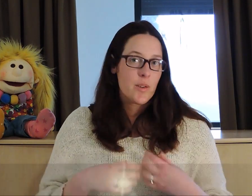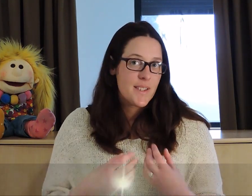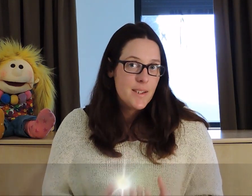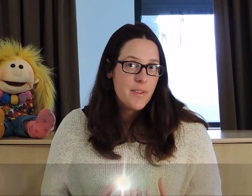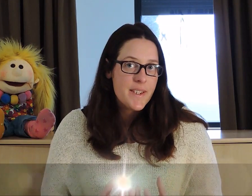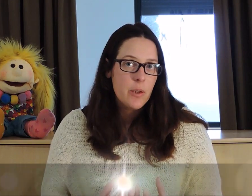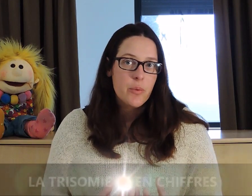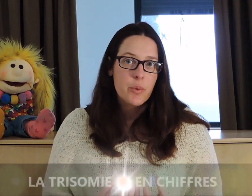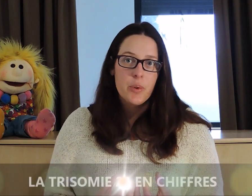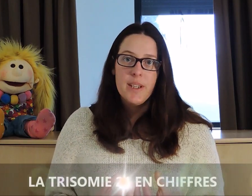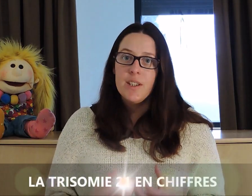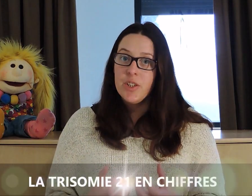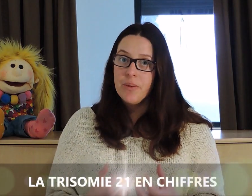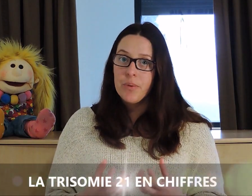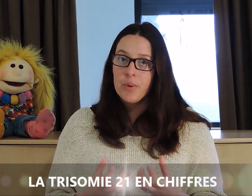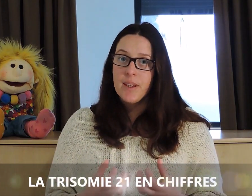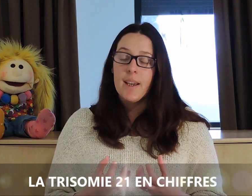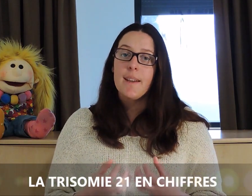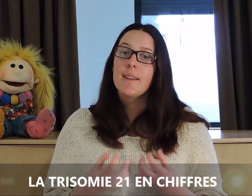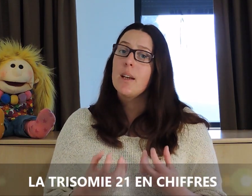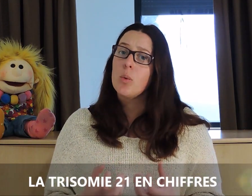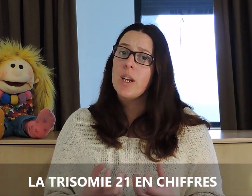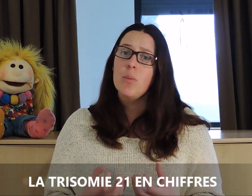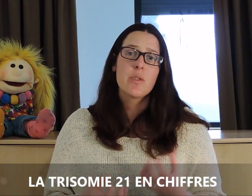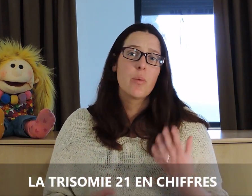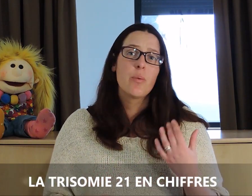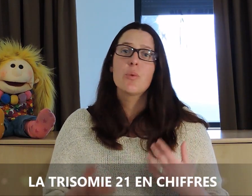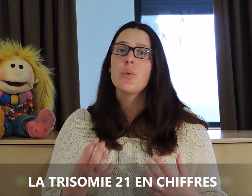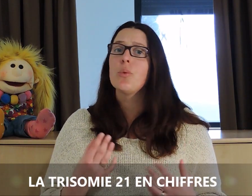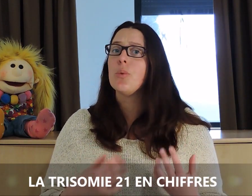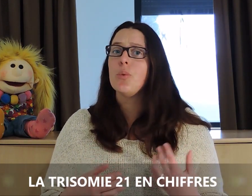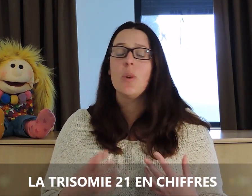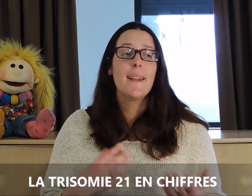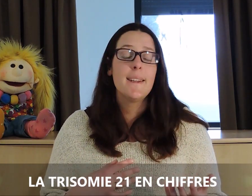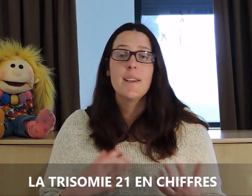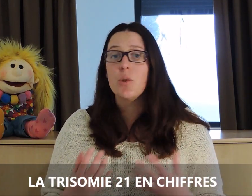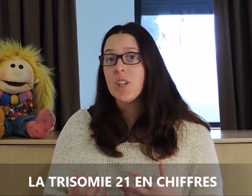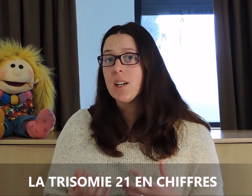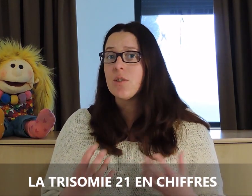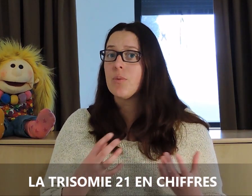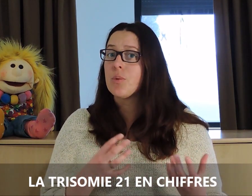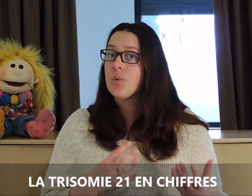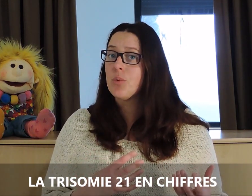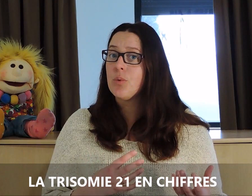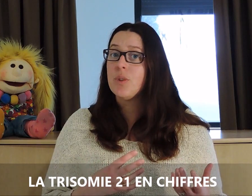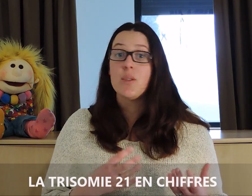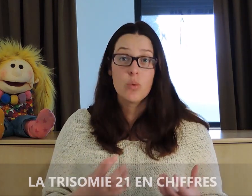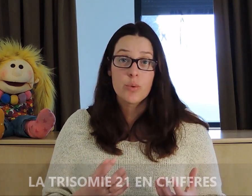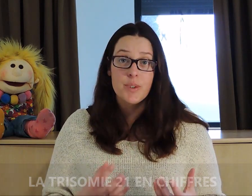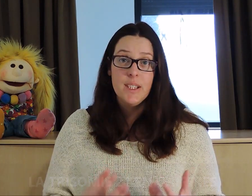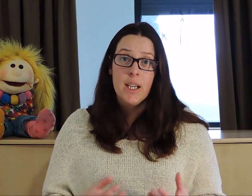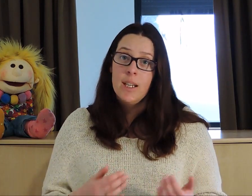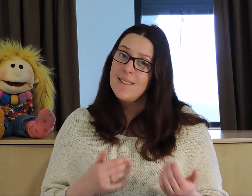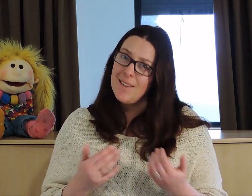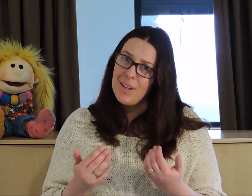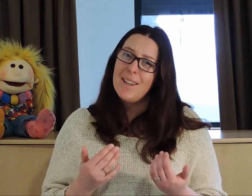Alors c'est difficile de vous donner des chiffres très concrets, puisqu'en fonction de l'année des recherches, en fonction des sources aussi, ça va